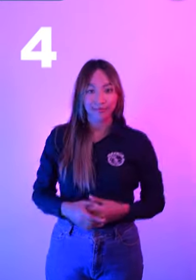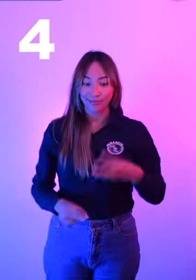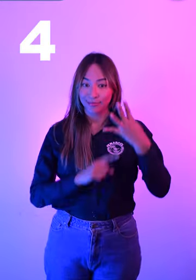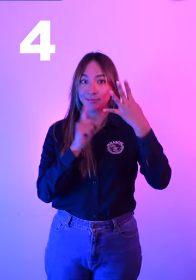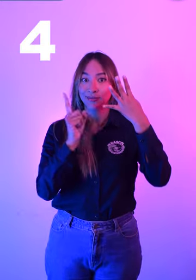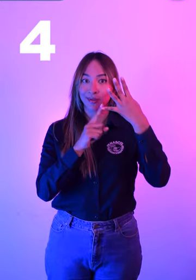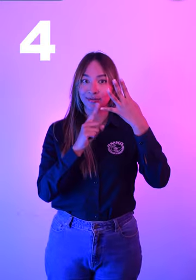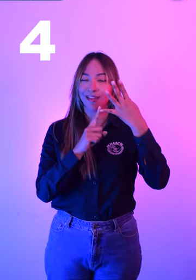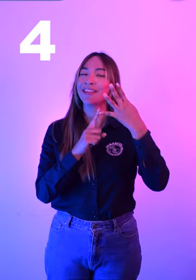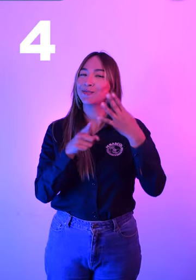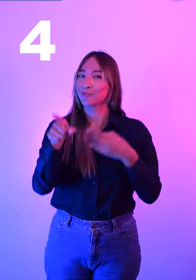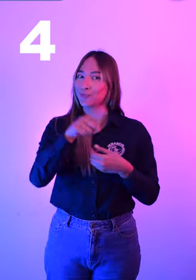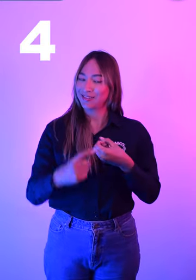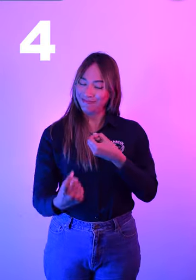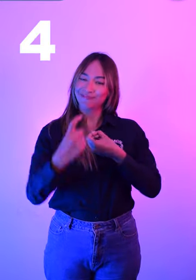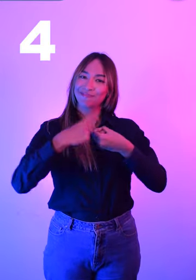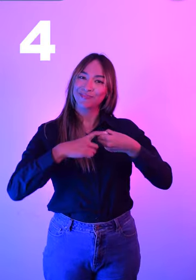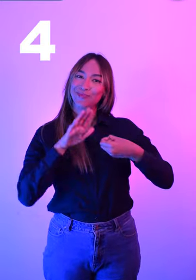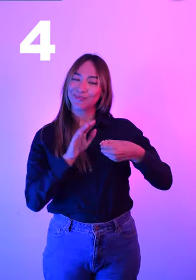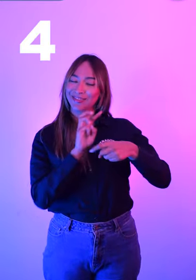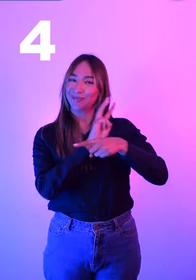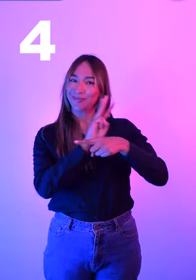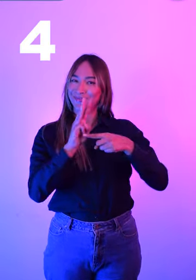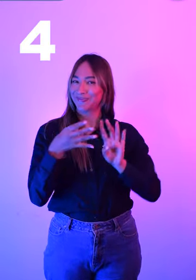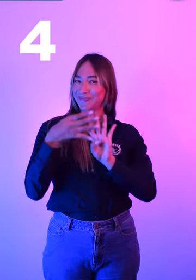4. Inscribirse en el formulario.